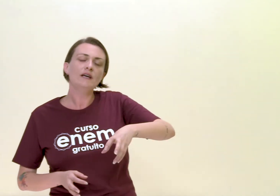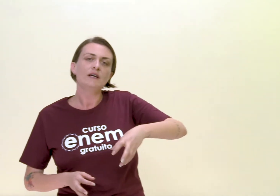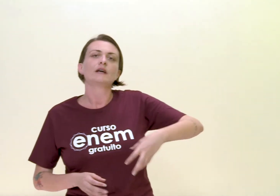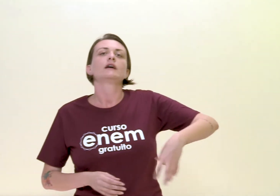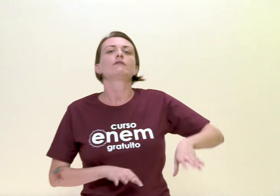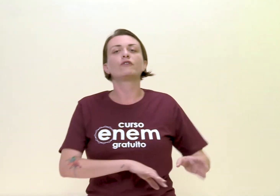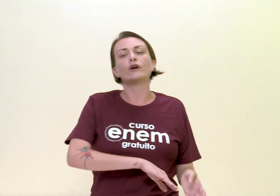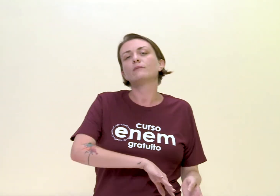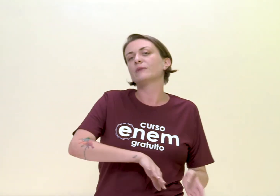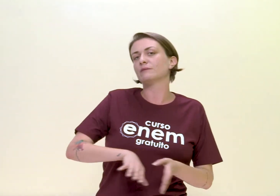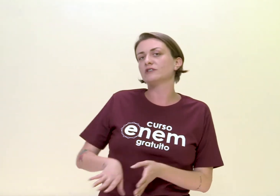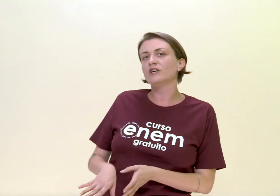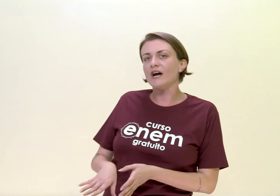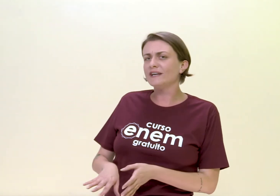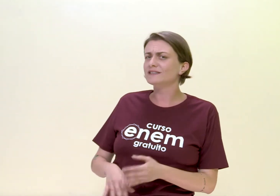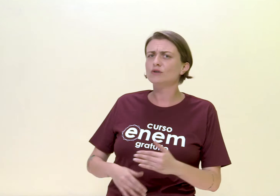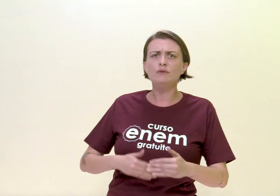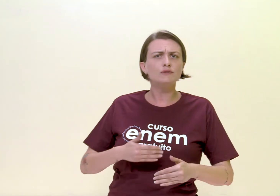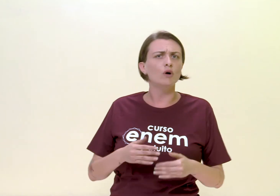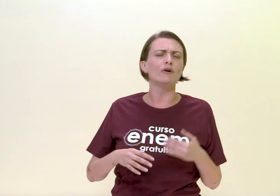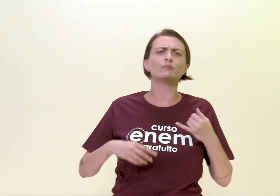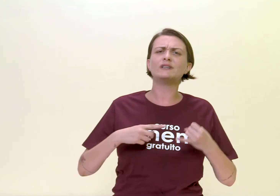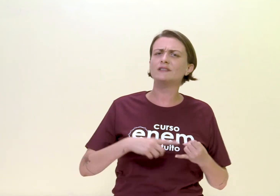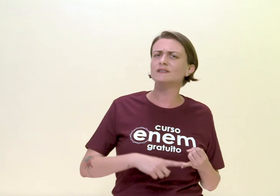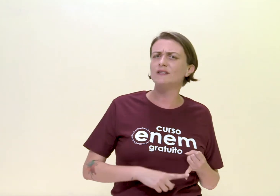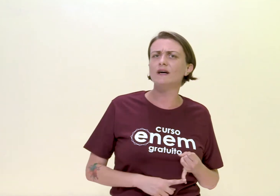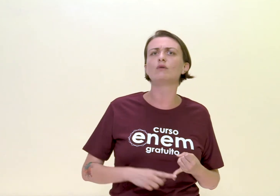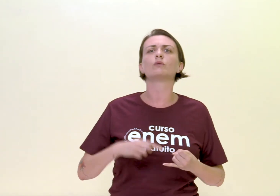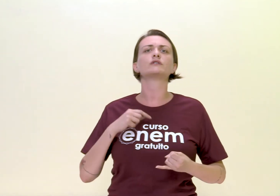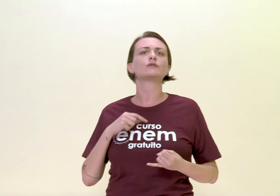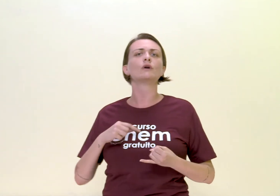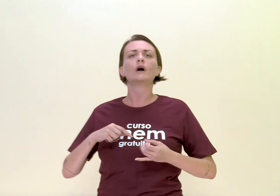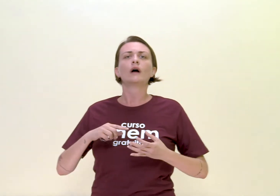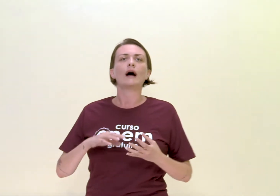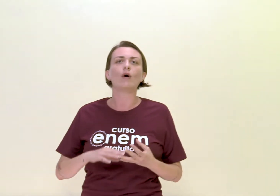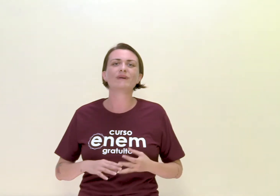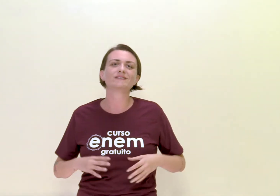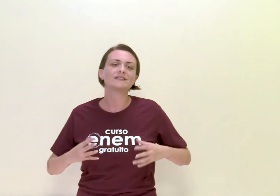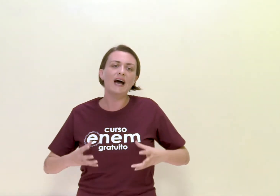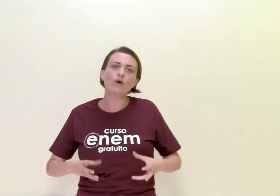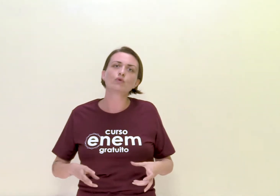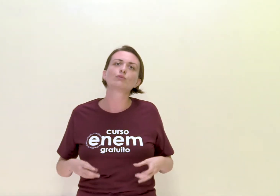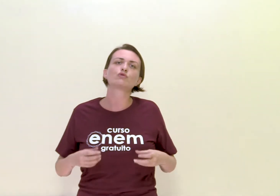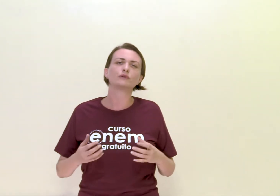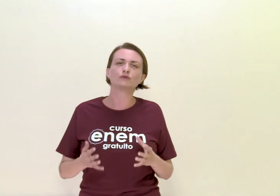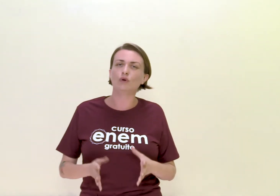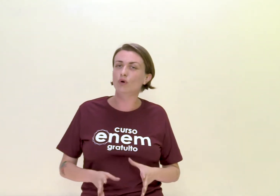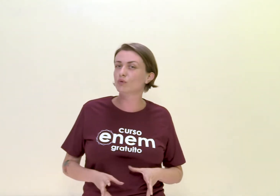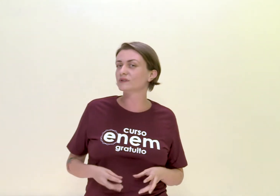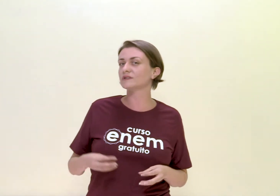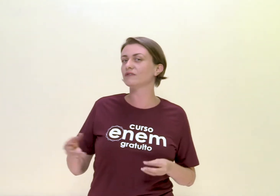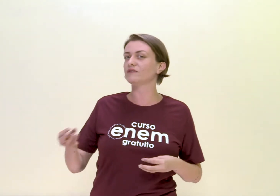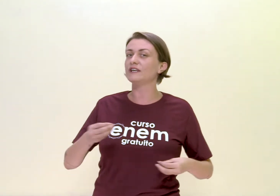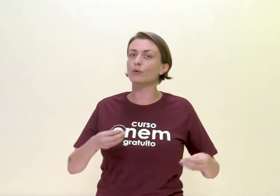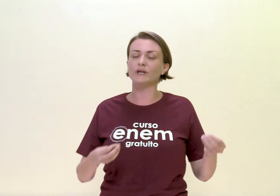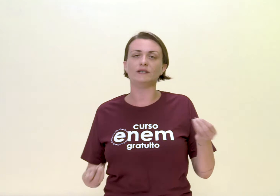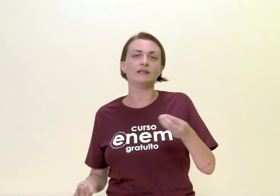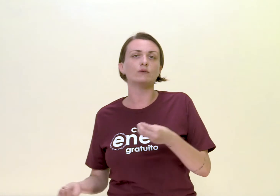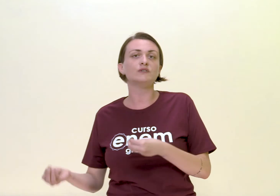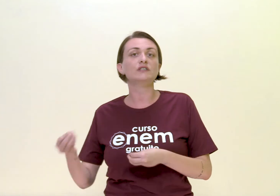e foi para Minas Gerais e começou uma urbanização, começou a aumentar o número de pessoas que vinham para tentar conseguir